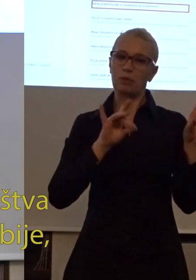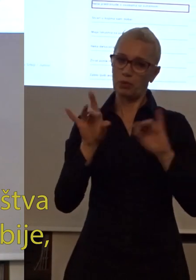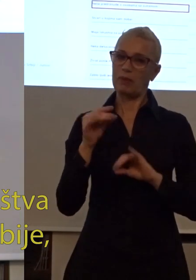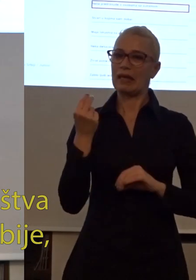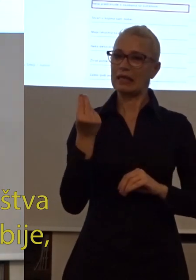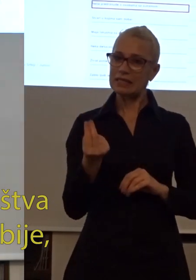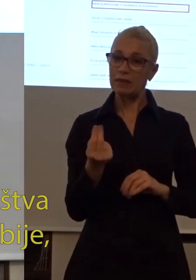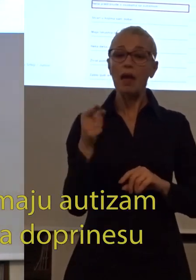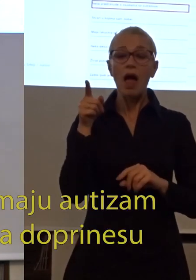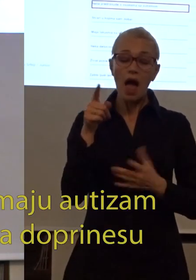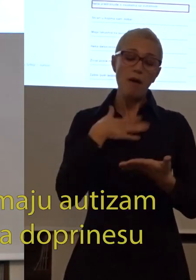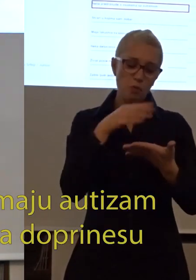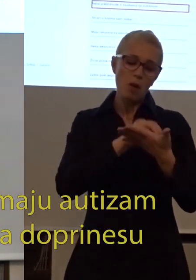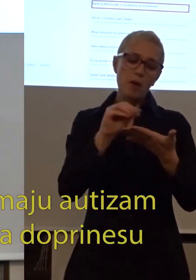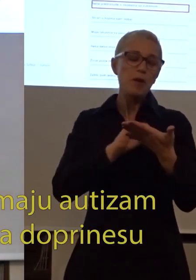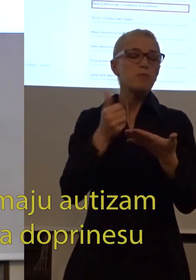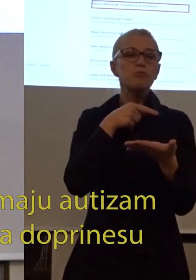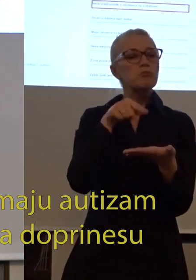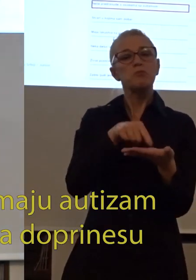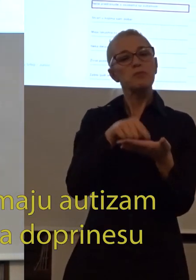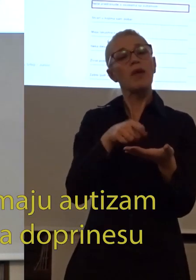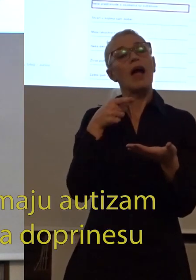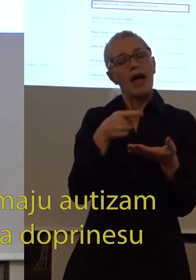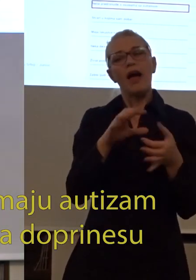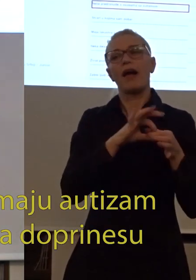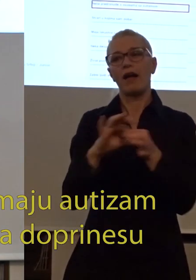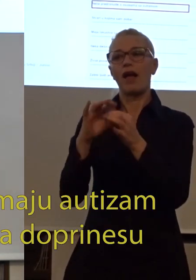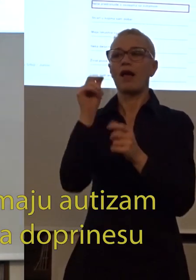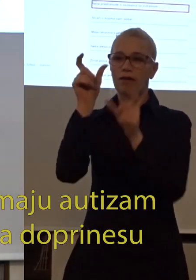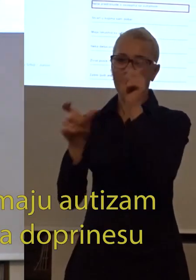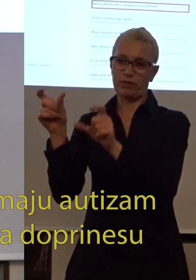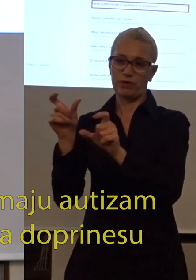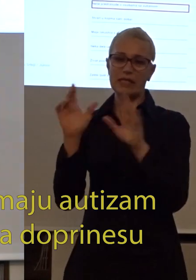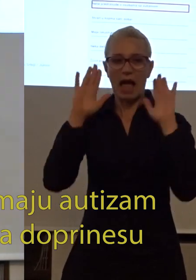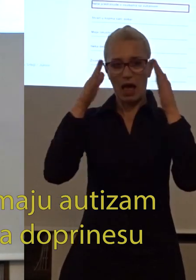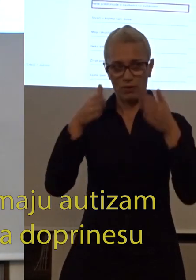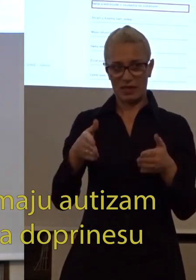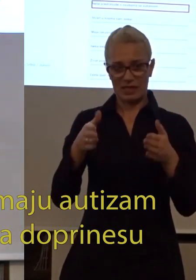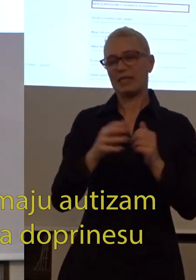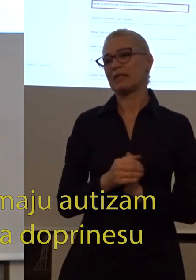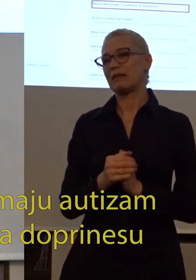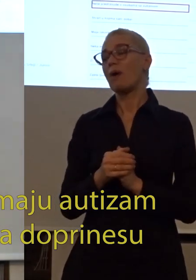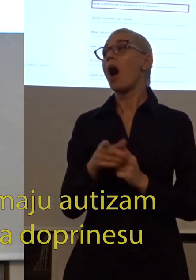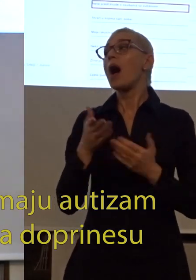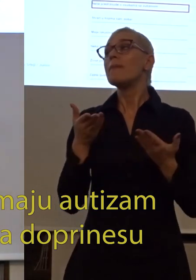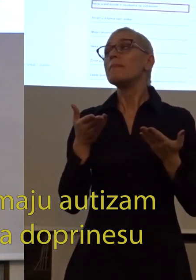Republike Srbije, koji govore o ljudima koji imaju autizam. I